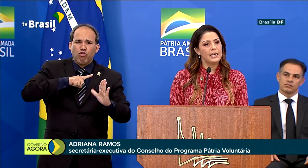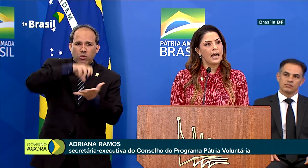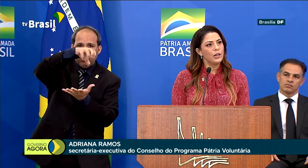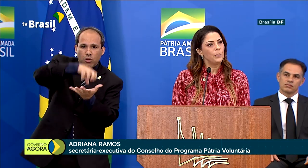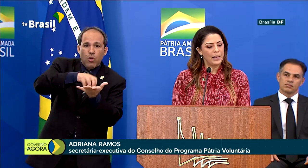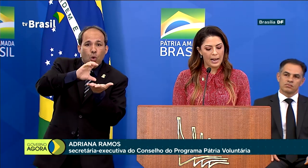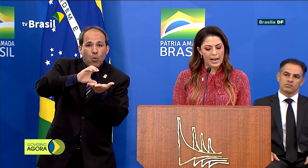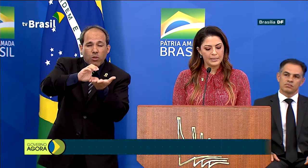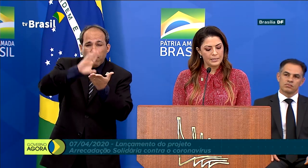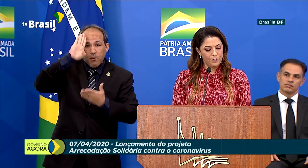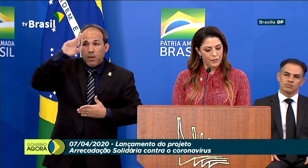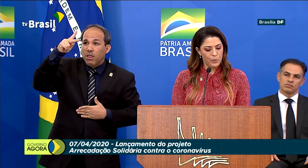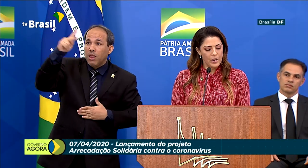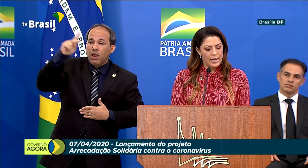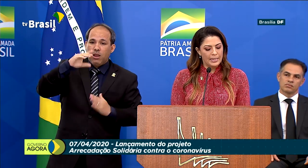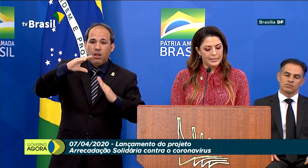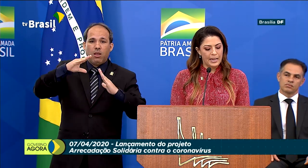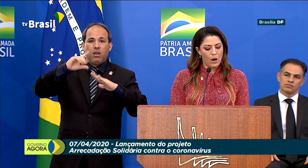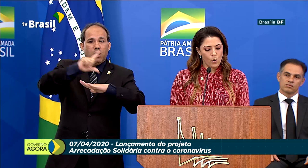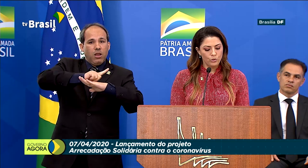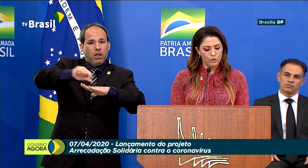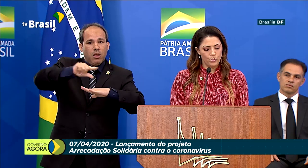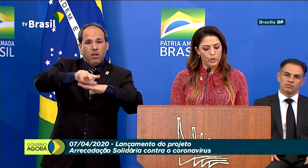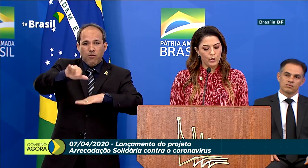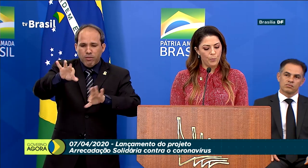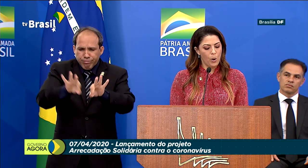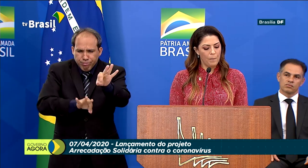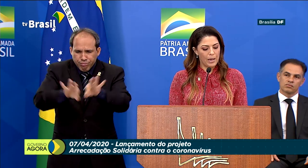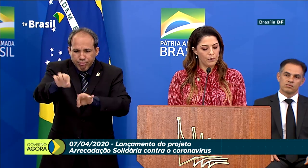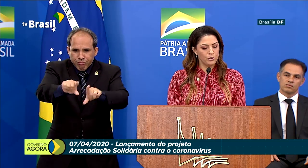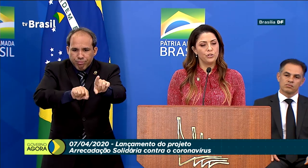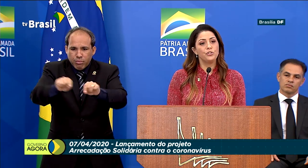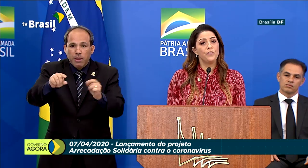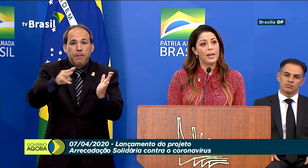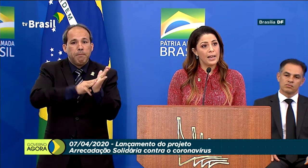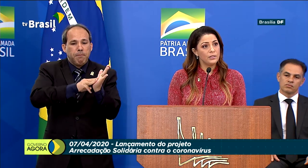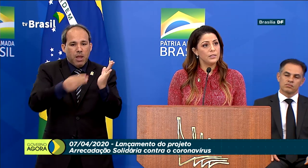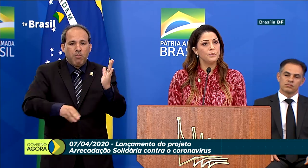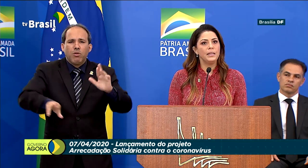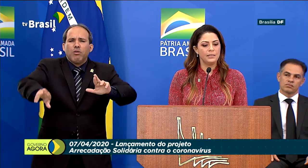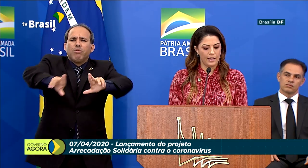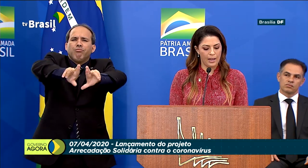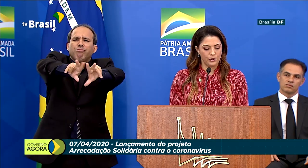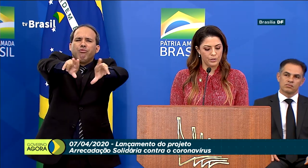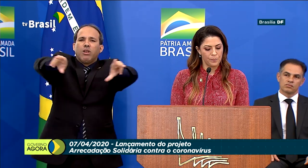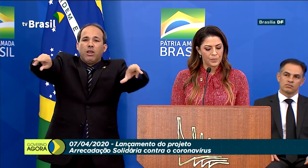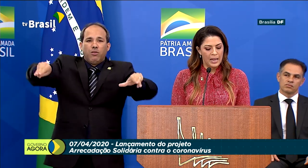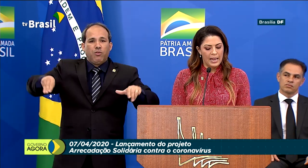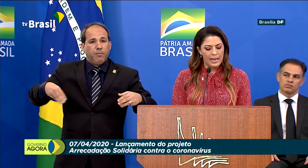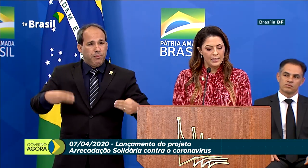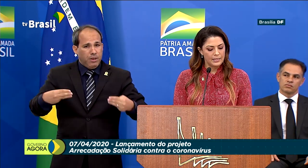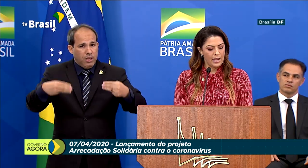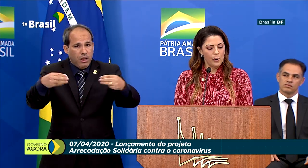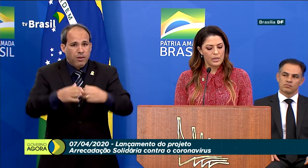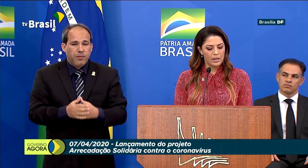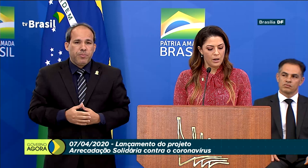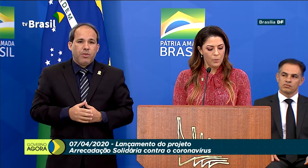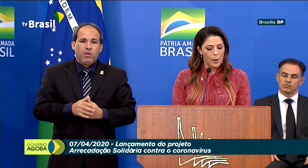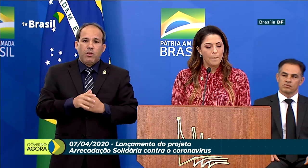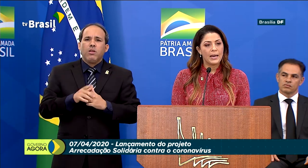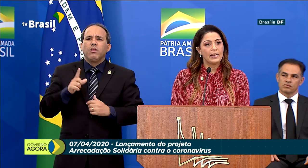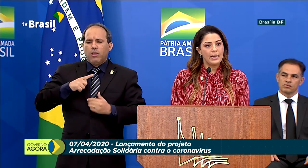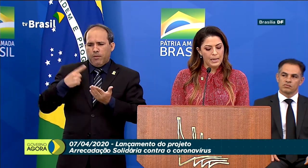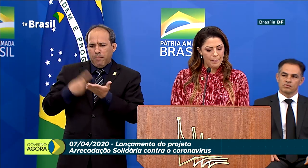designado pela Casa Civil, que será constituído por membros de diferentes ministérios. Eles se